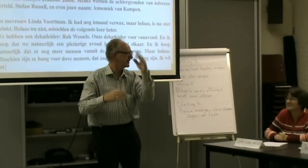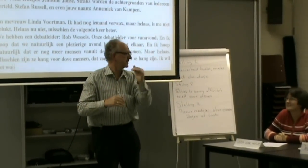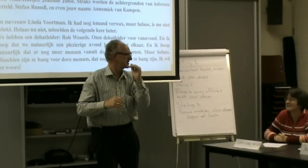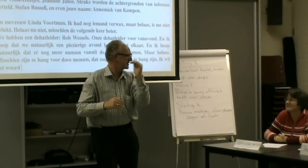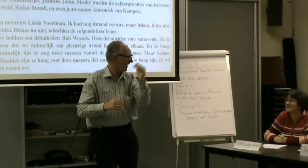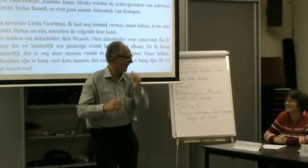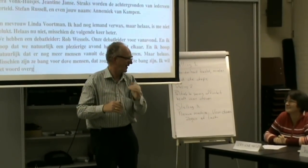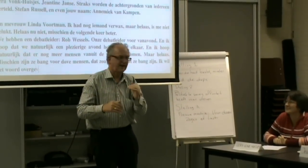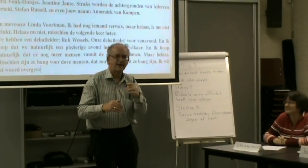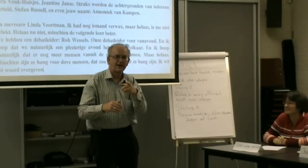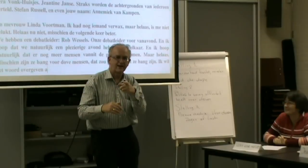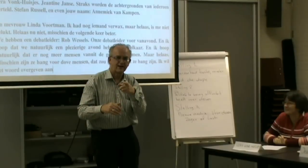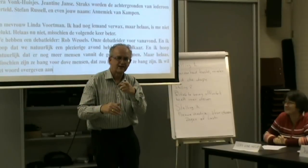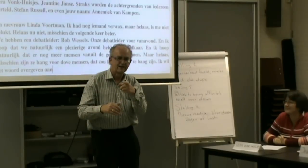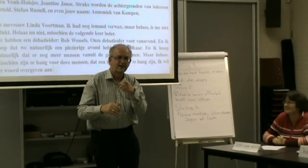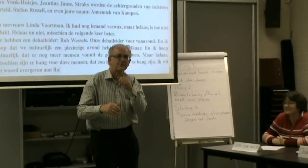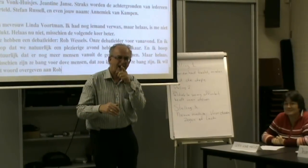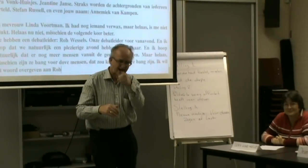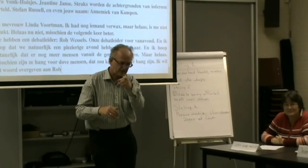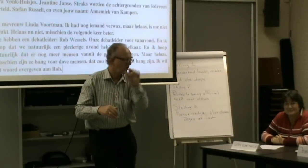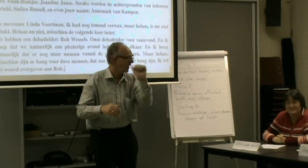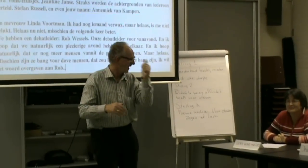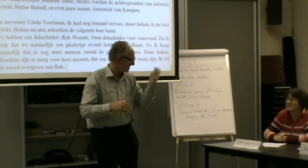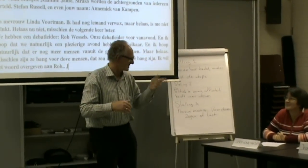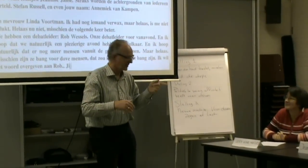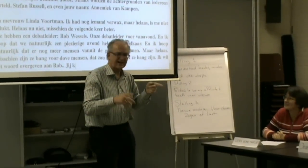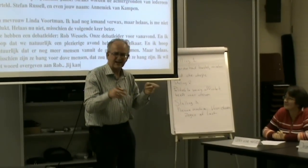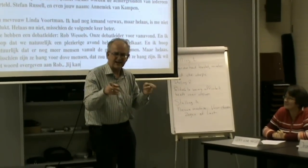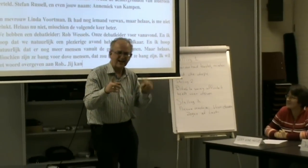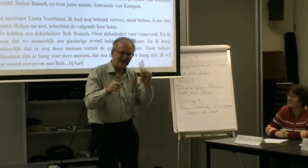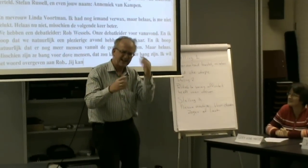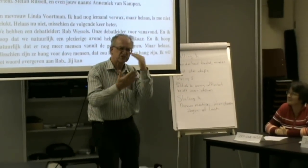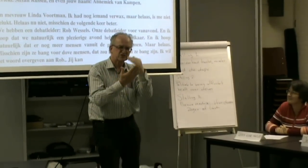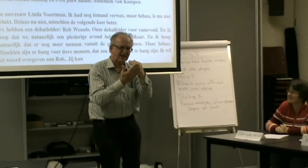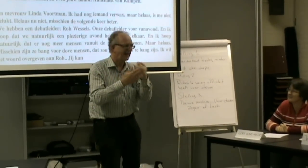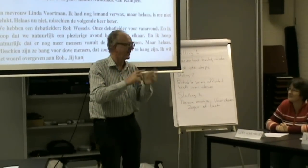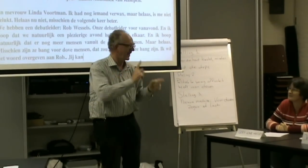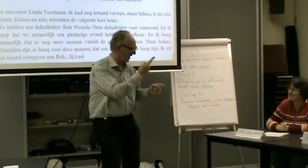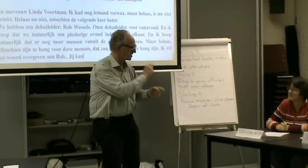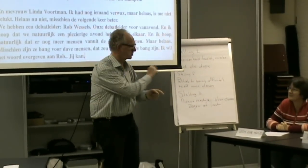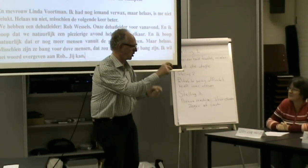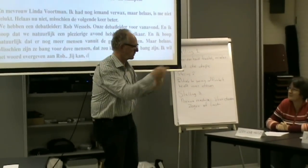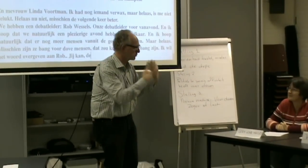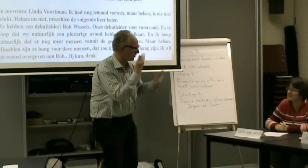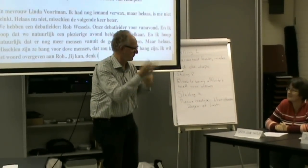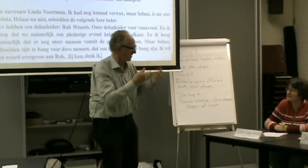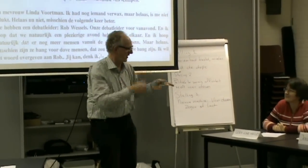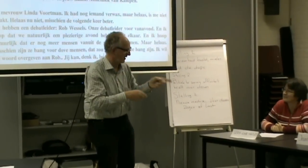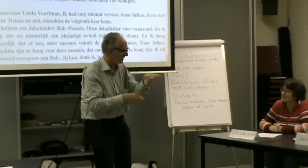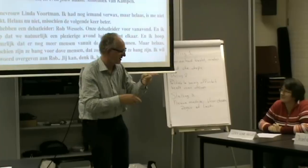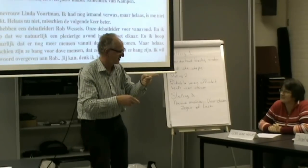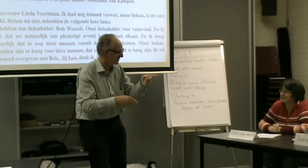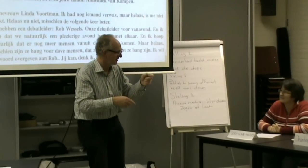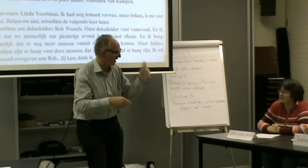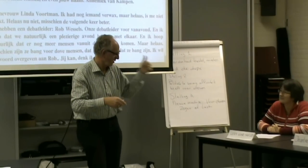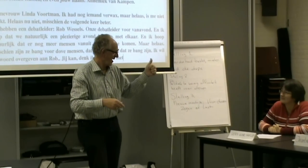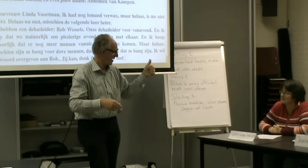Rob. Kijk dan. Nee klik. Beginnen met die stellingen. Met